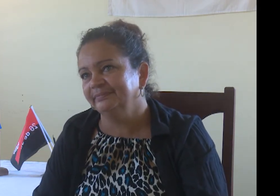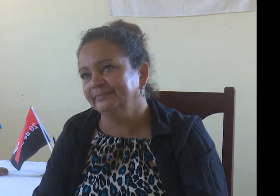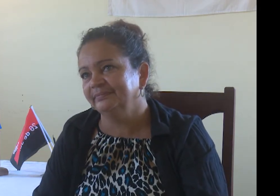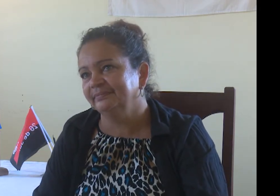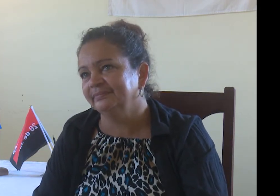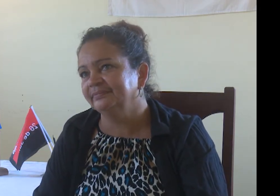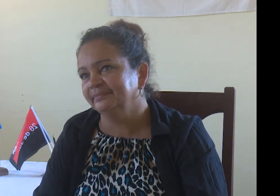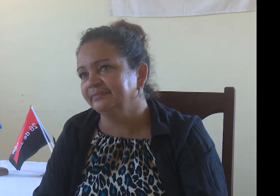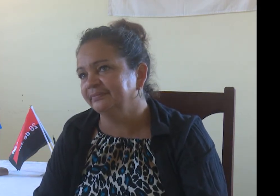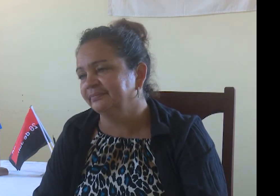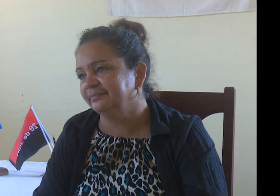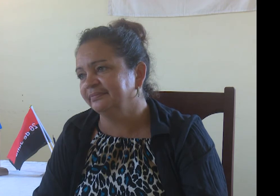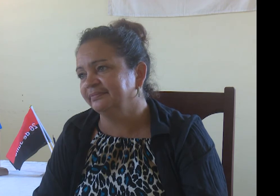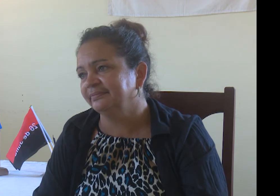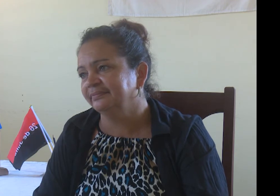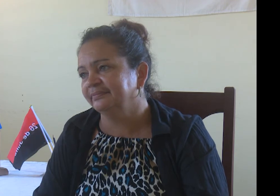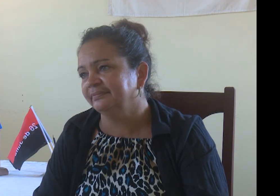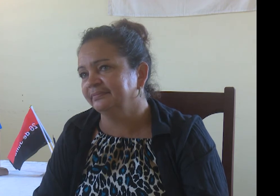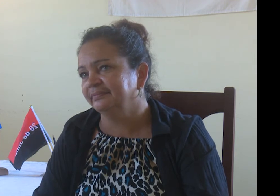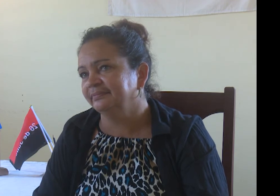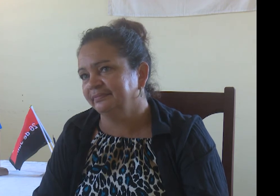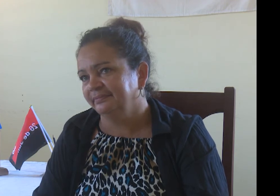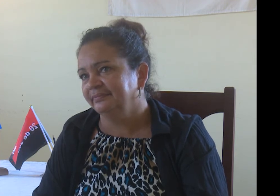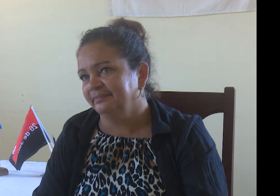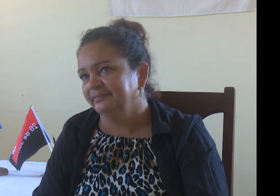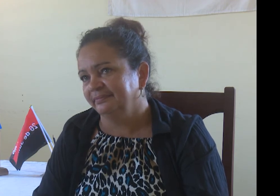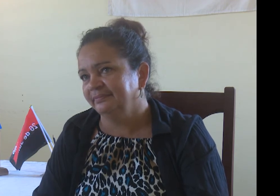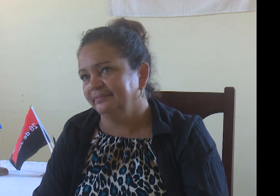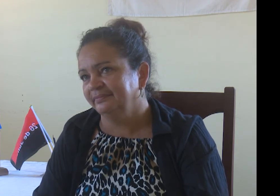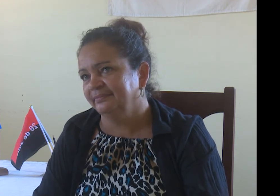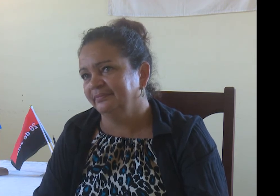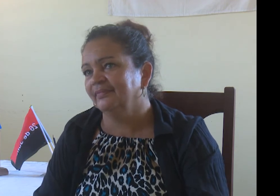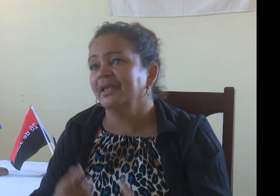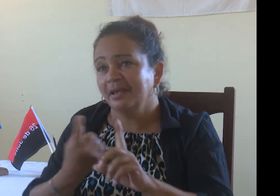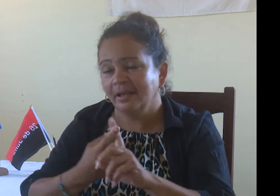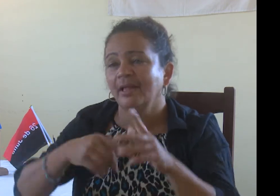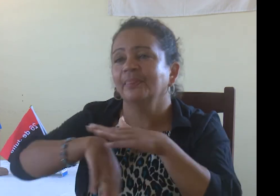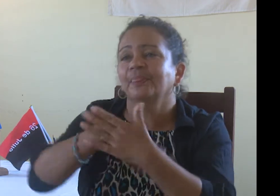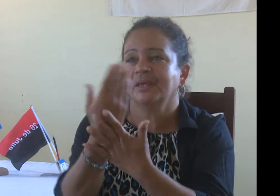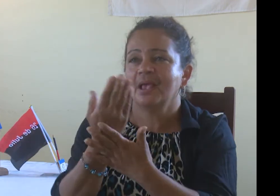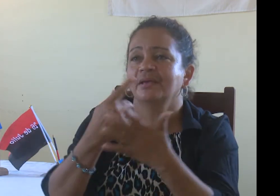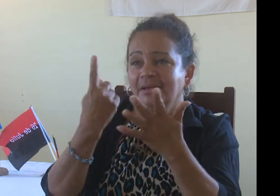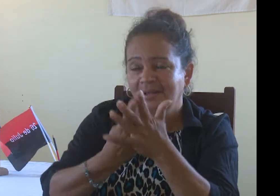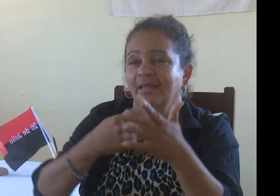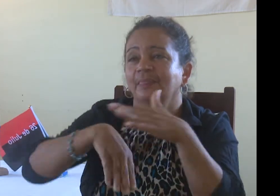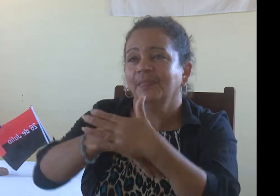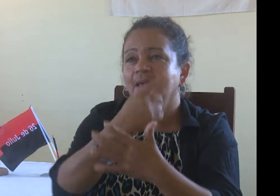y la lucha en la presentación ahora en la Asamblea Nacional de la legalización de la lengua de señas.